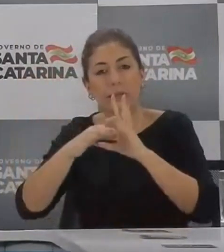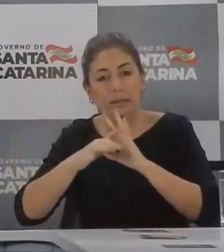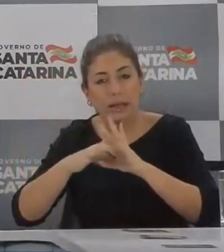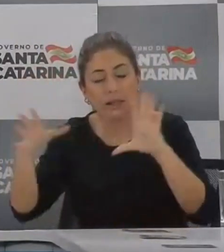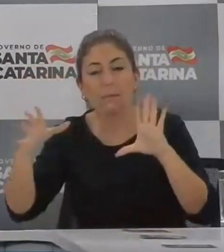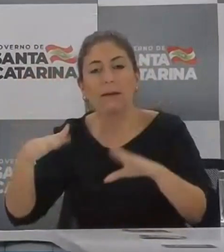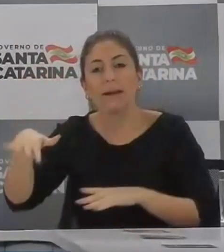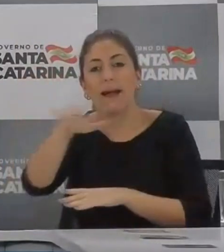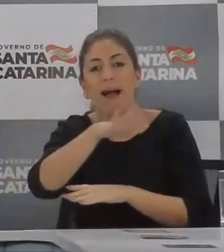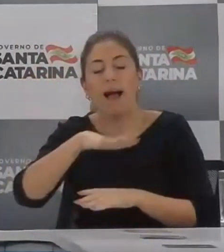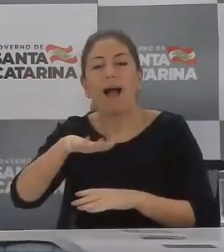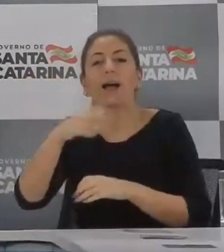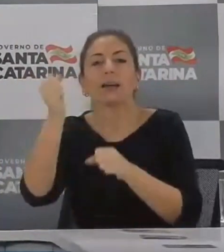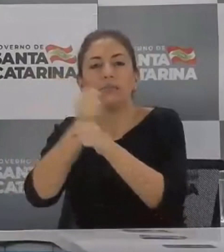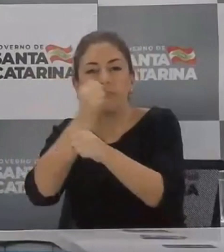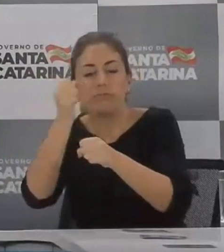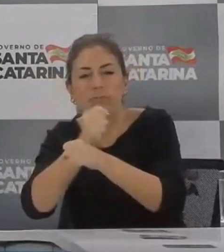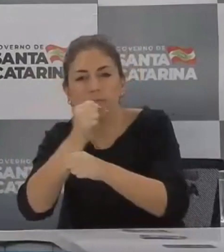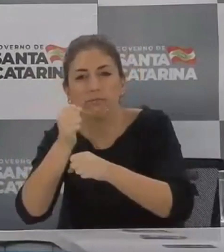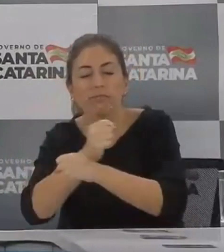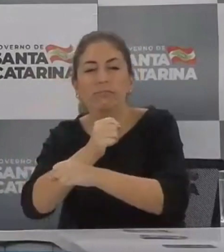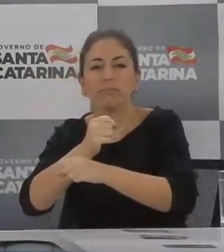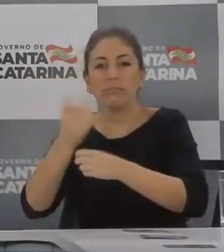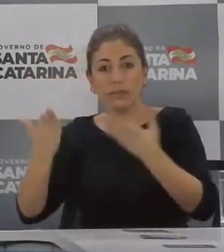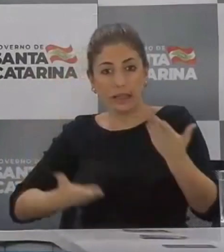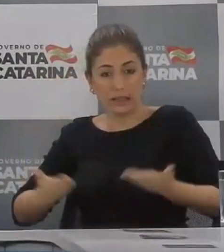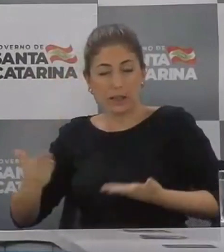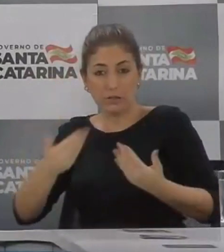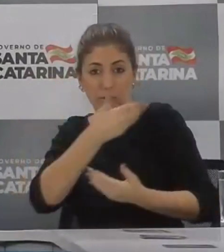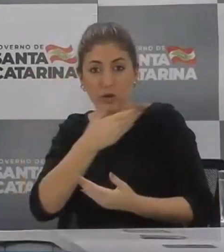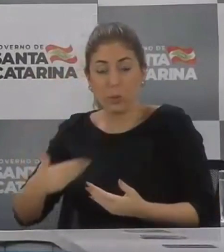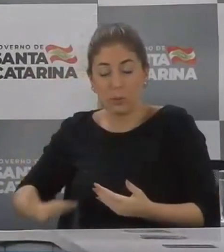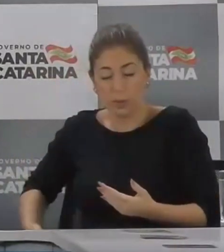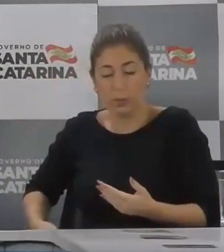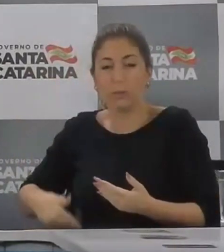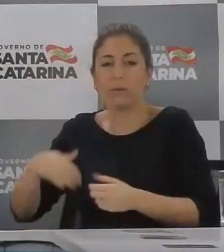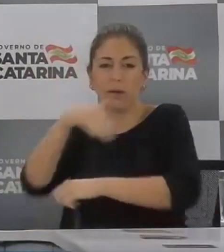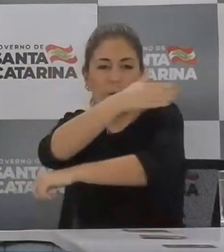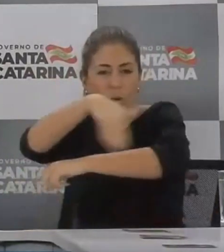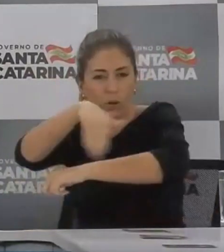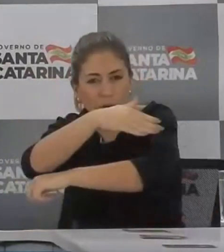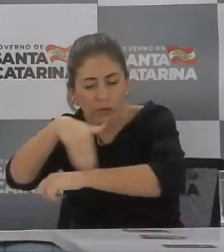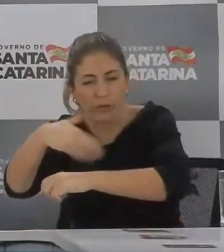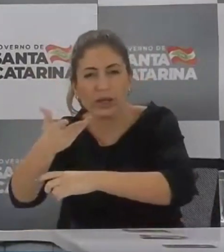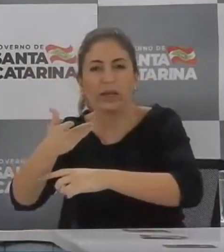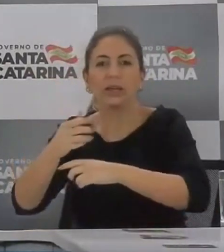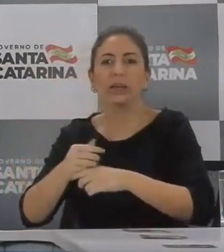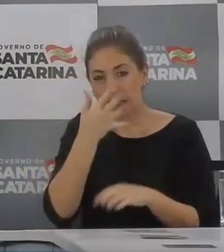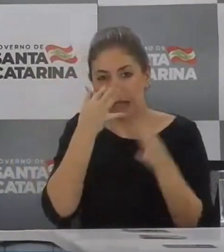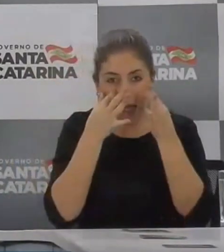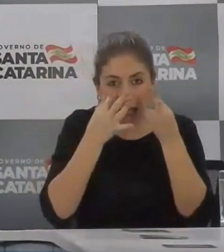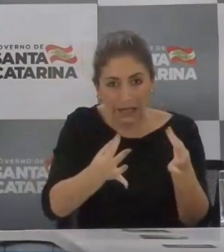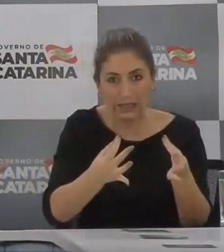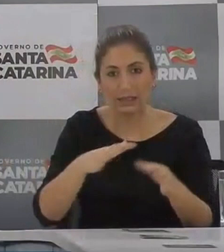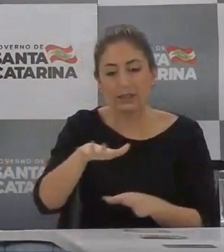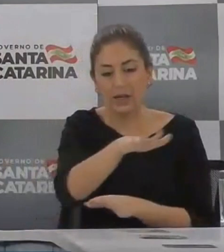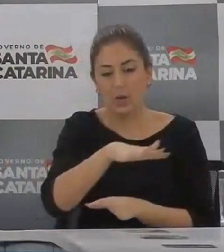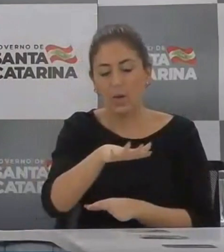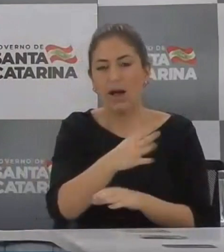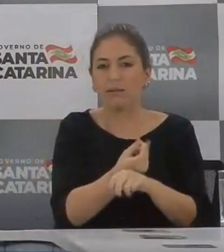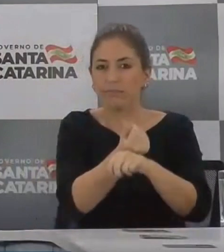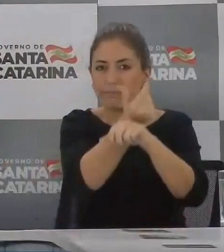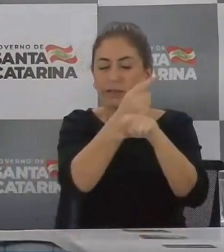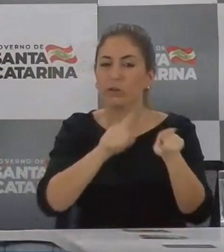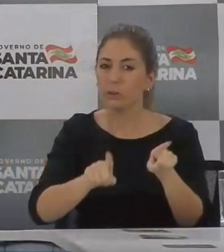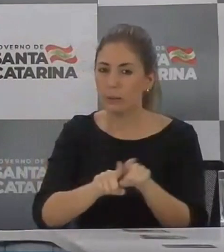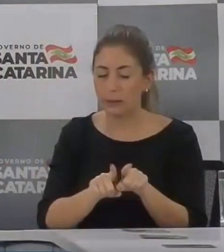envolvam o serviço público no âmbito de Santa Catarina, nós pretendemos liberar já imediatamente. Conviver com o